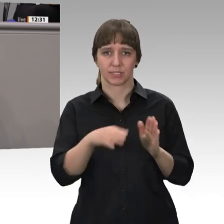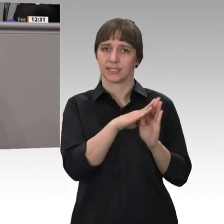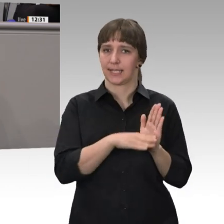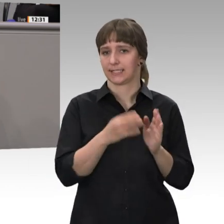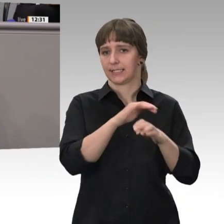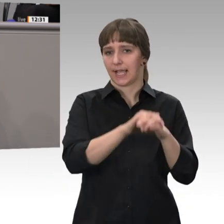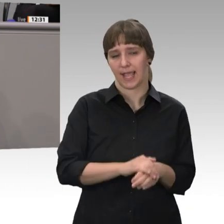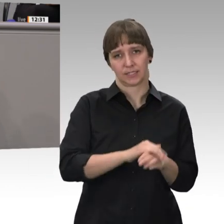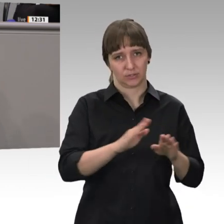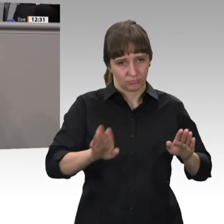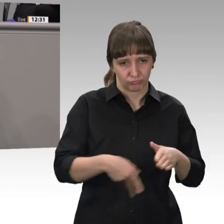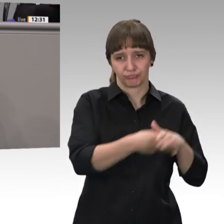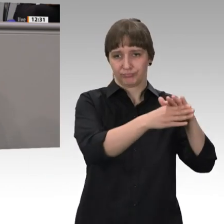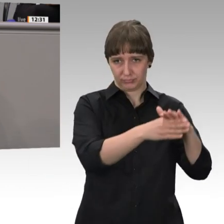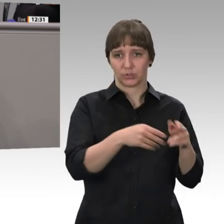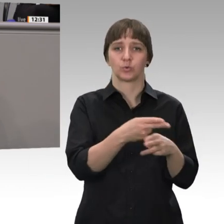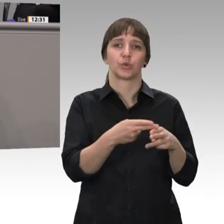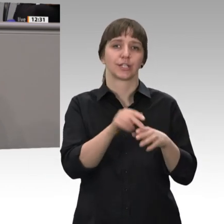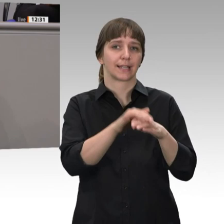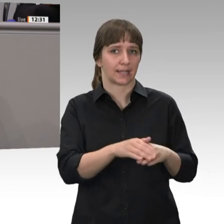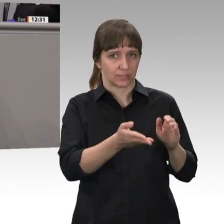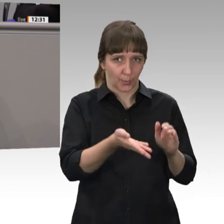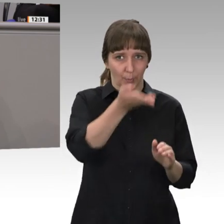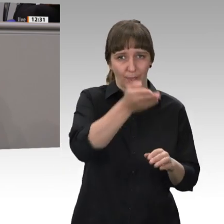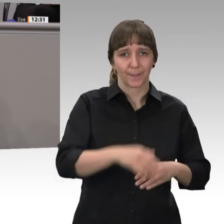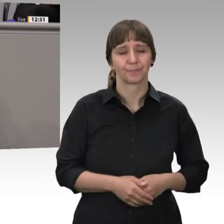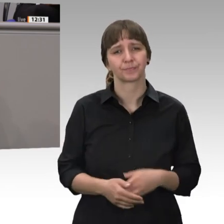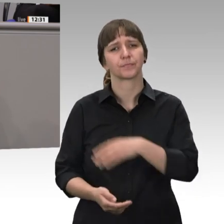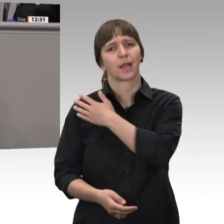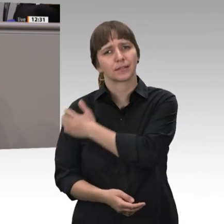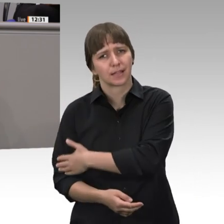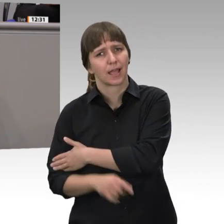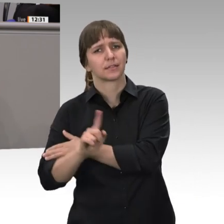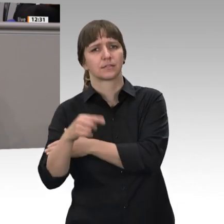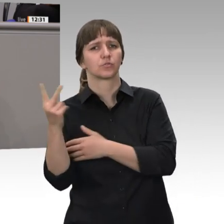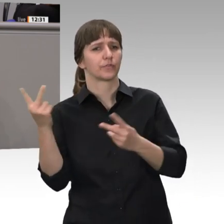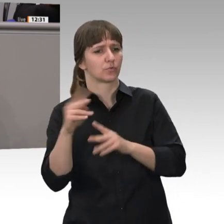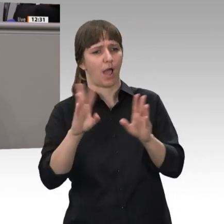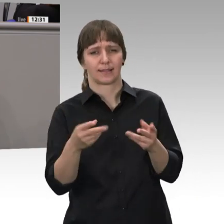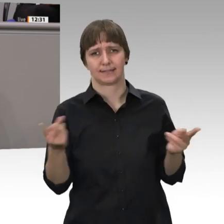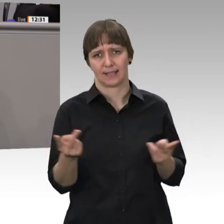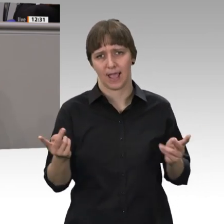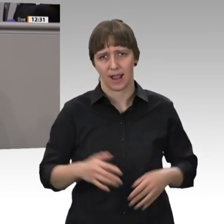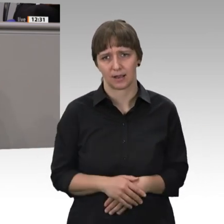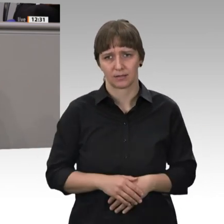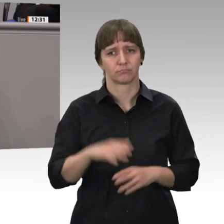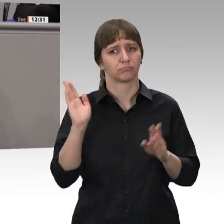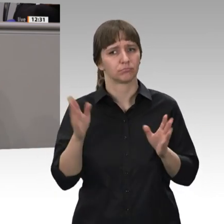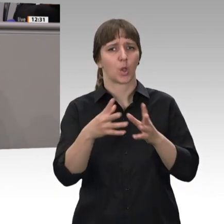damit die durchschnittliche Rente erhöht werden. Auf der anderen Seite ist dann aber eh alles egal, und die große Lösung heißt Einheitsrente für